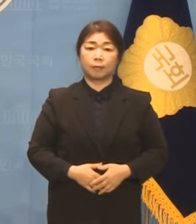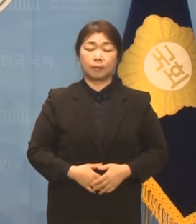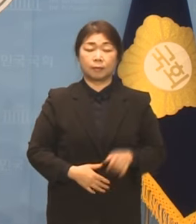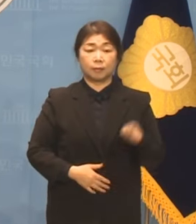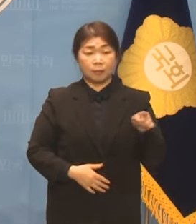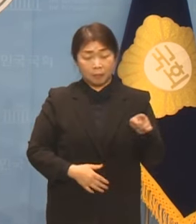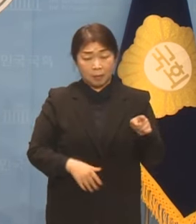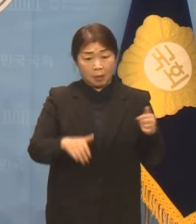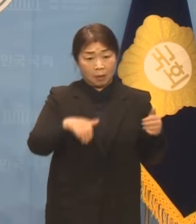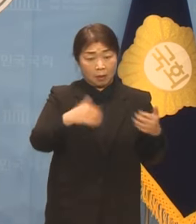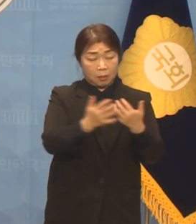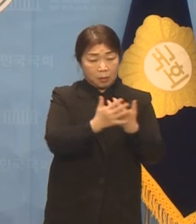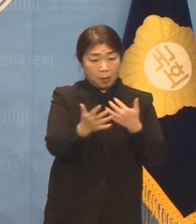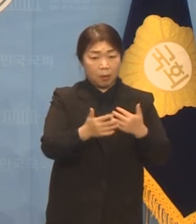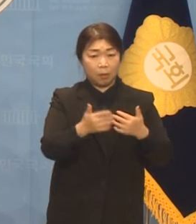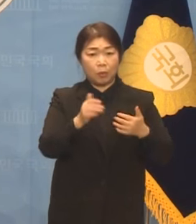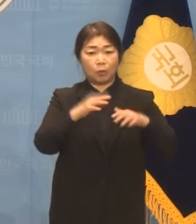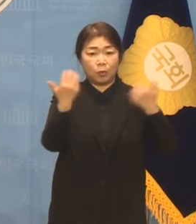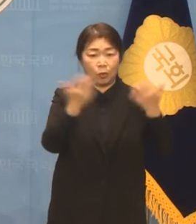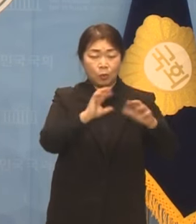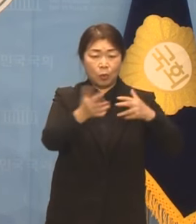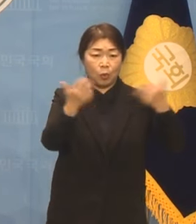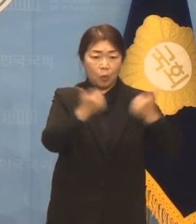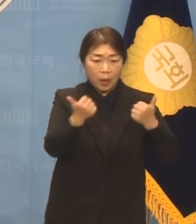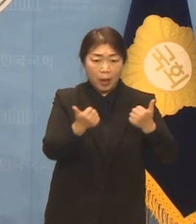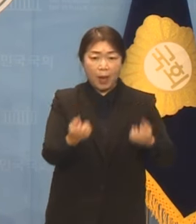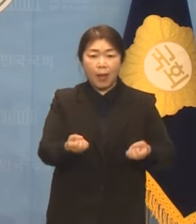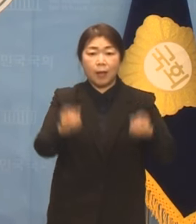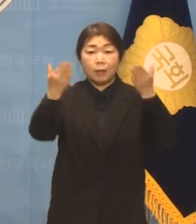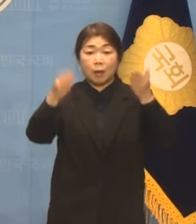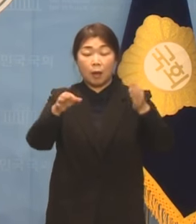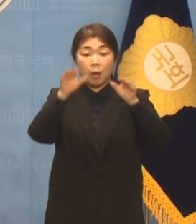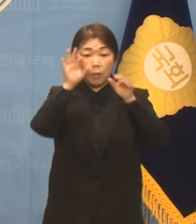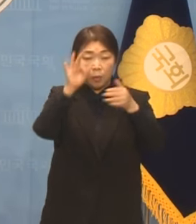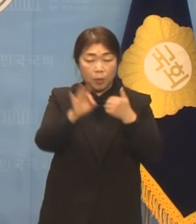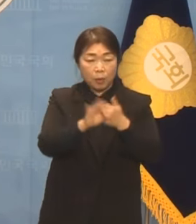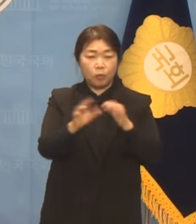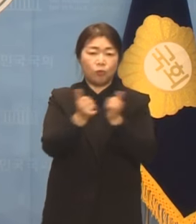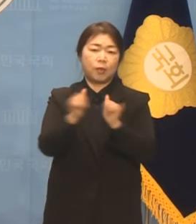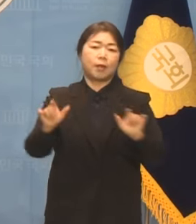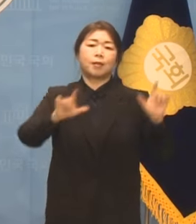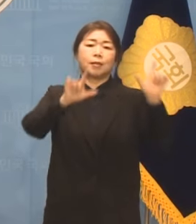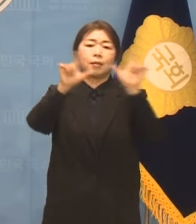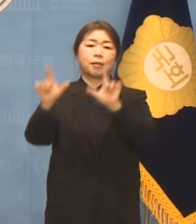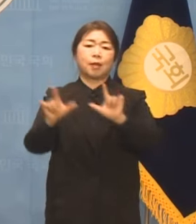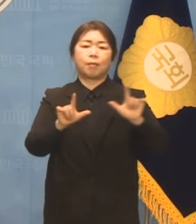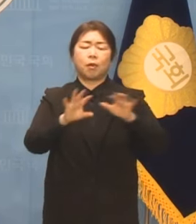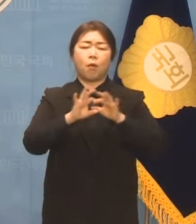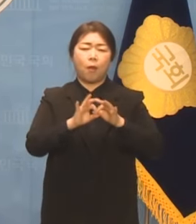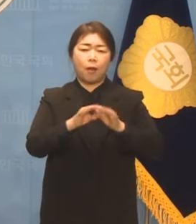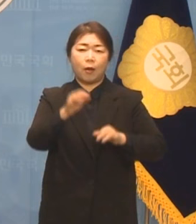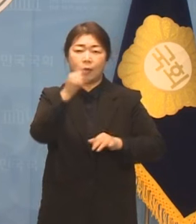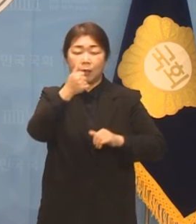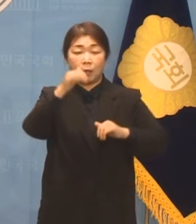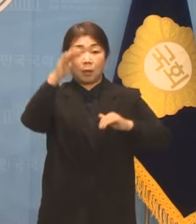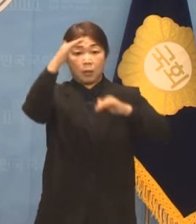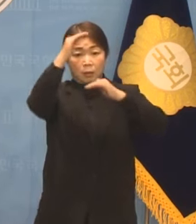치는 고스톤 마냥 진행되는 행사 그 어디에도 민생과 토론은 없습니다.